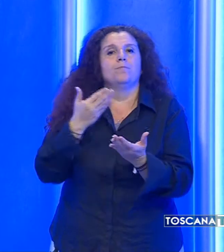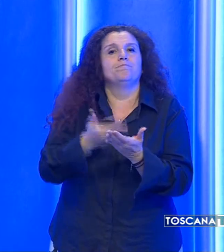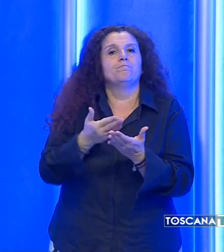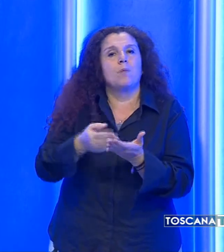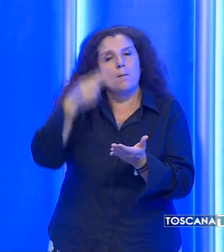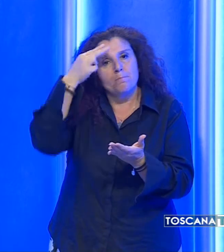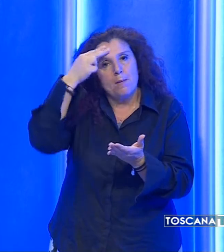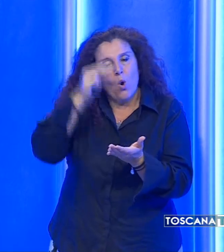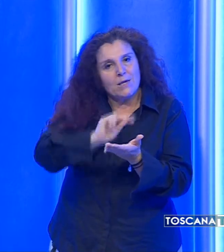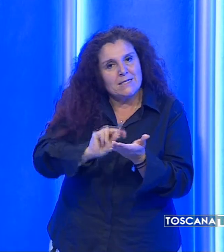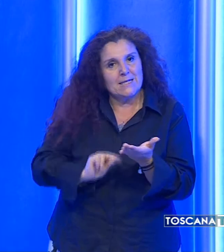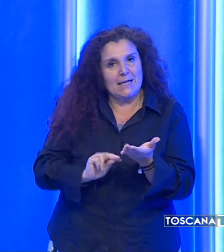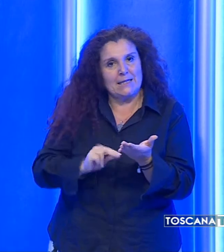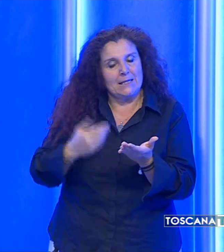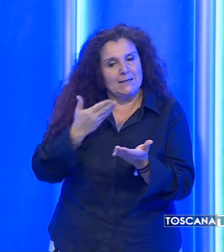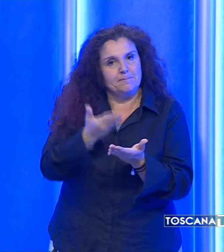memorie scritte.